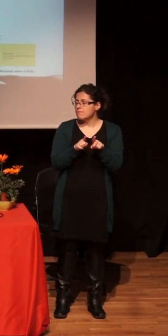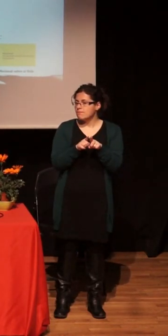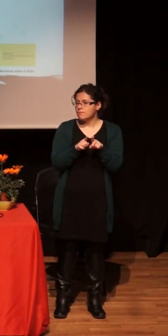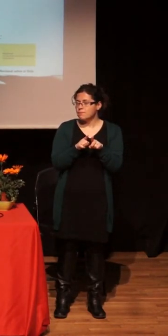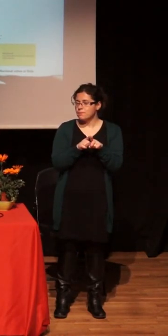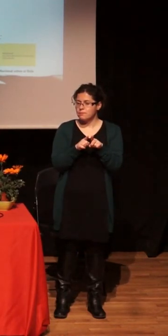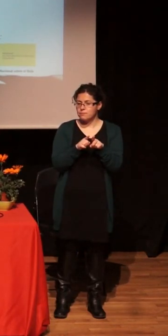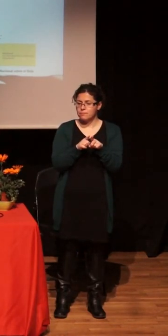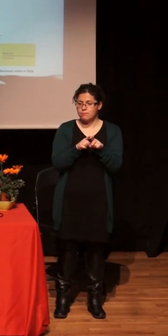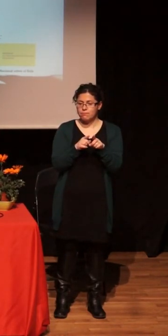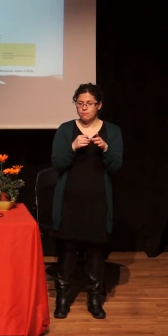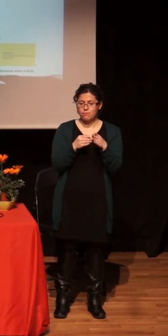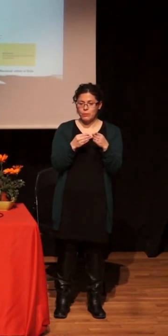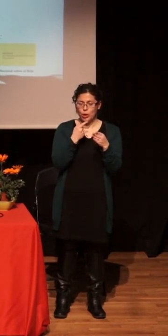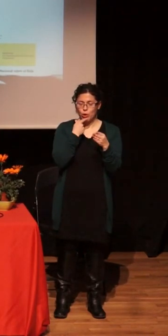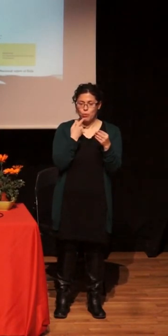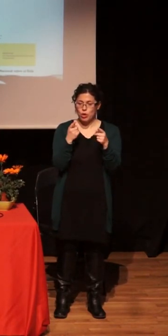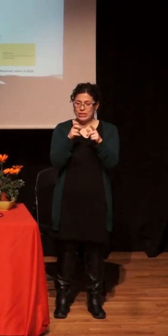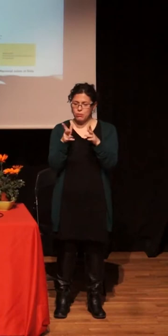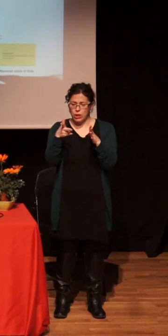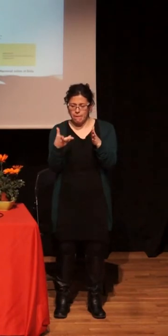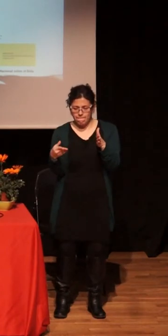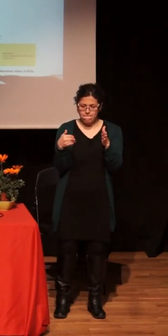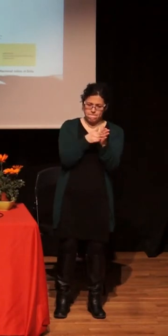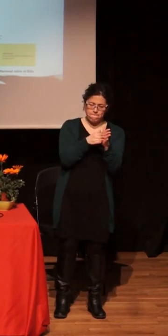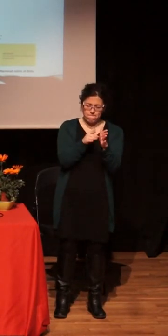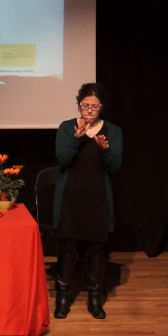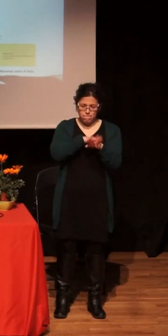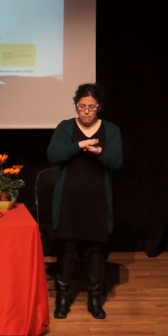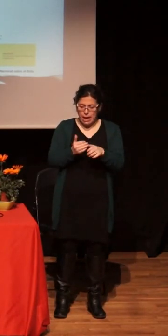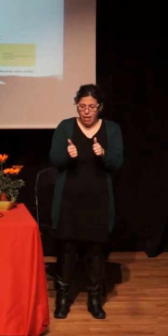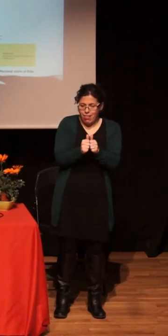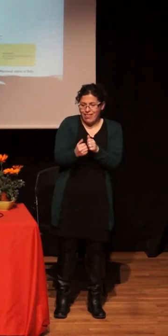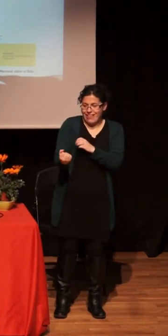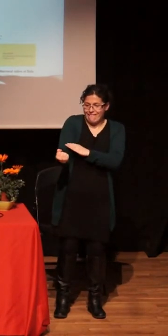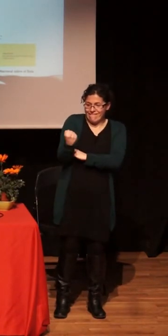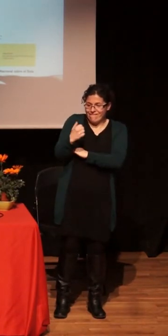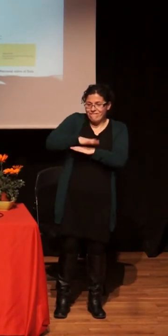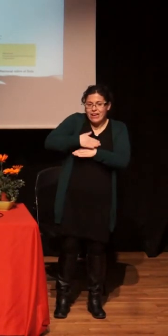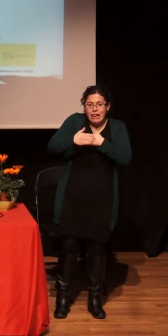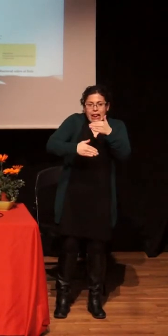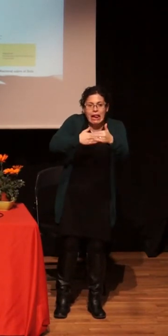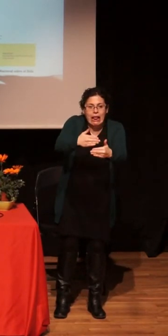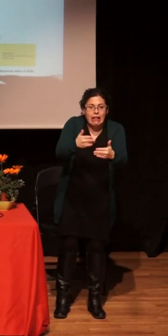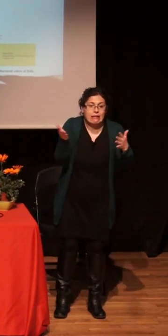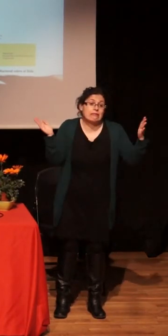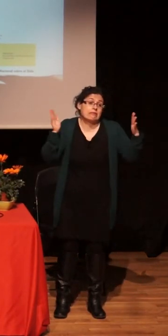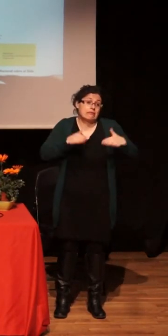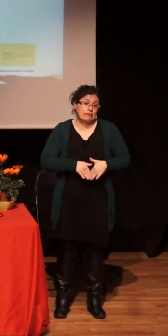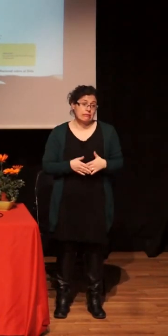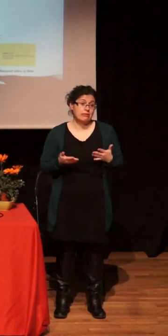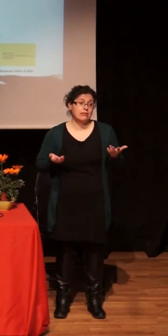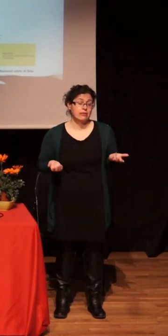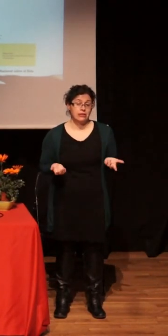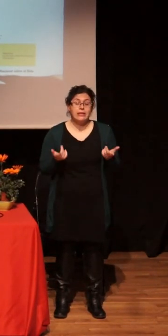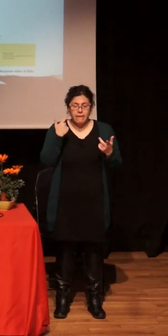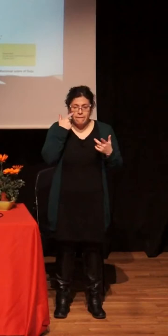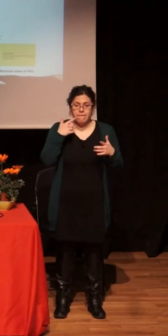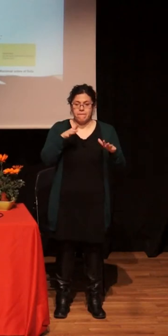pegamento que permita avanzar hacia esto. Fíjate que, claro, que el argumento de